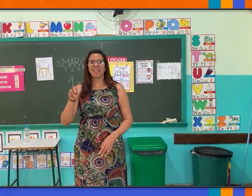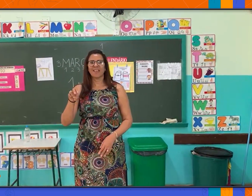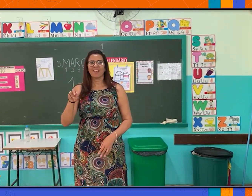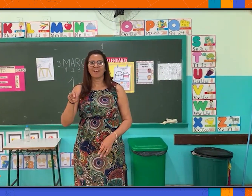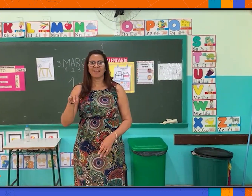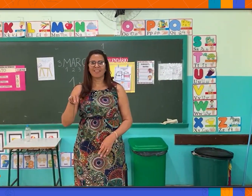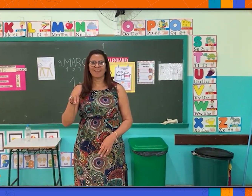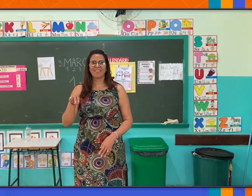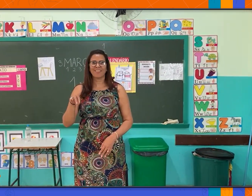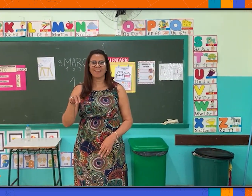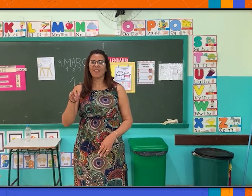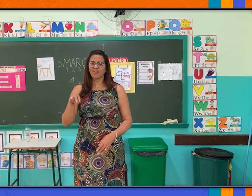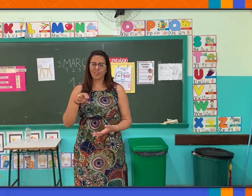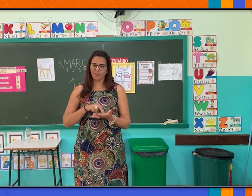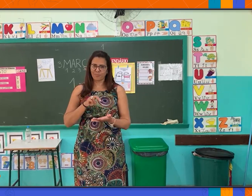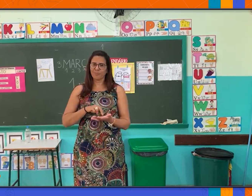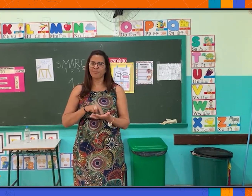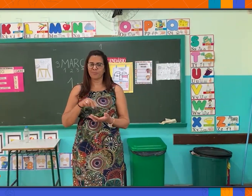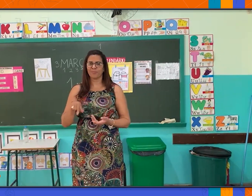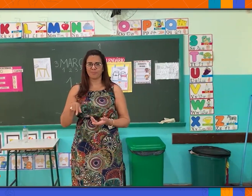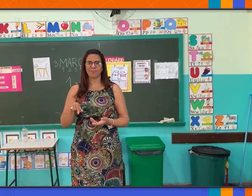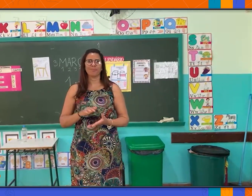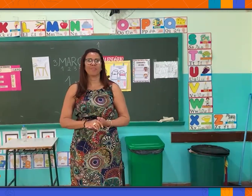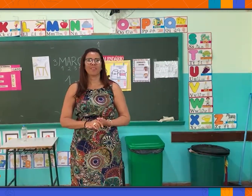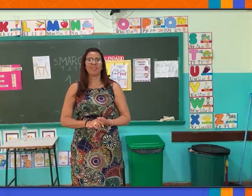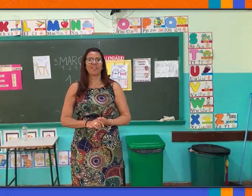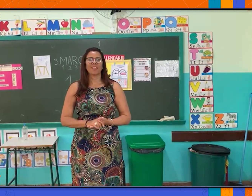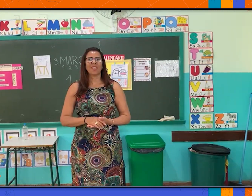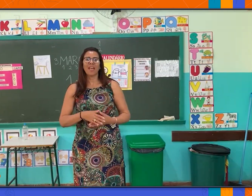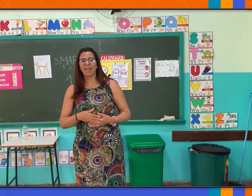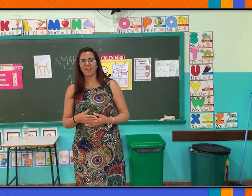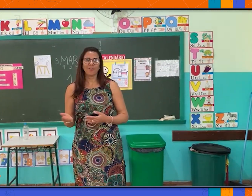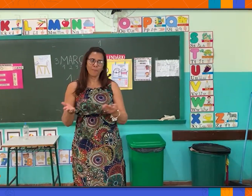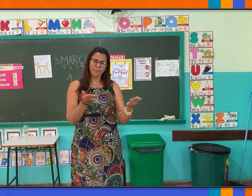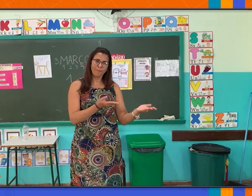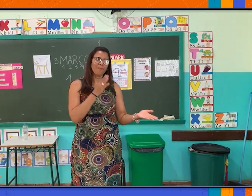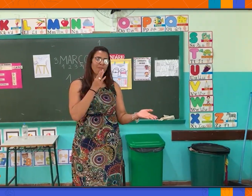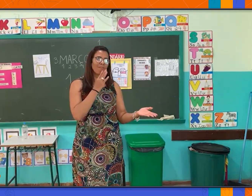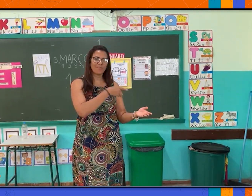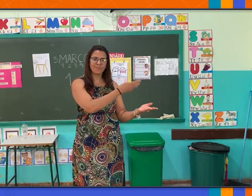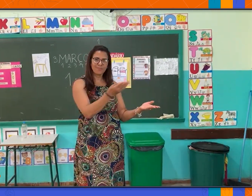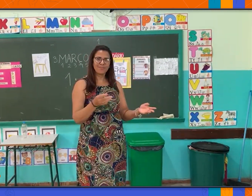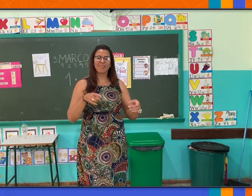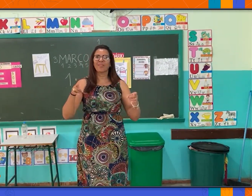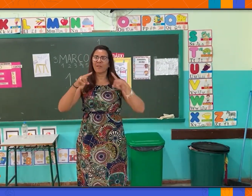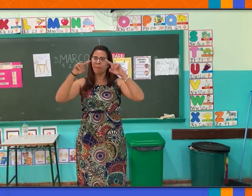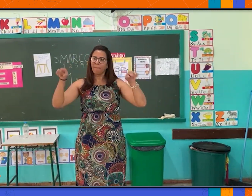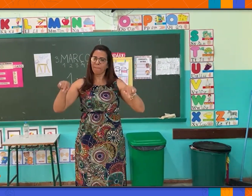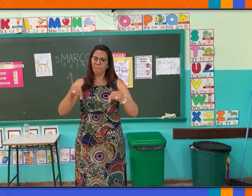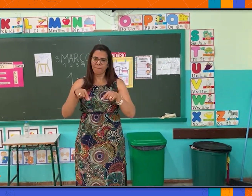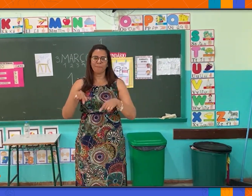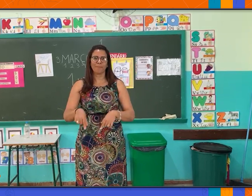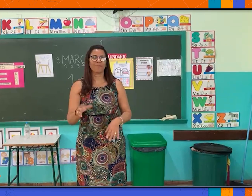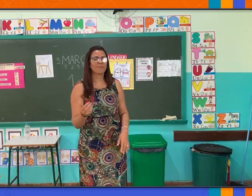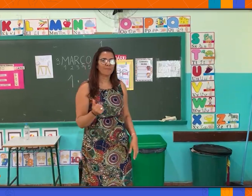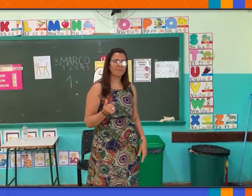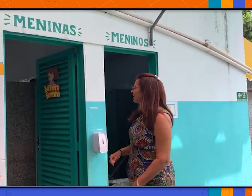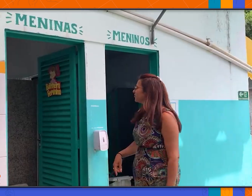trabalho trabalho aqui pela manhã também. Vamos lá para a gente conhecer as dependências da escola?